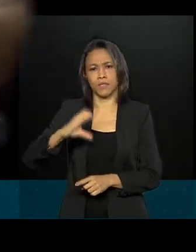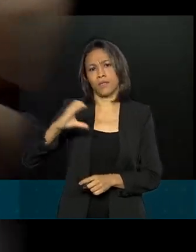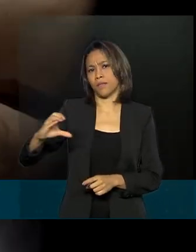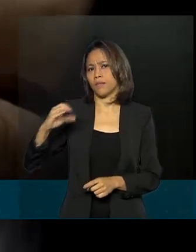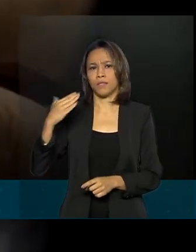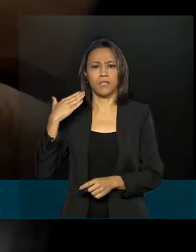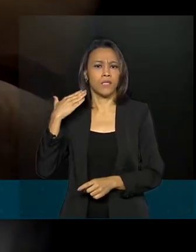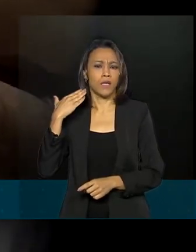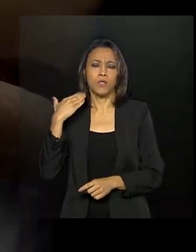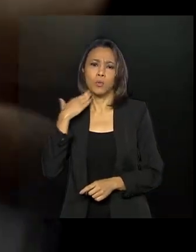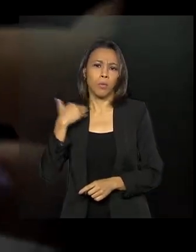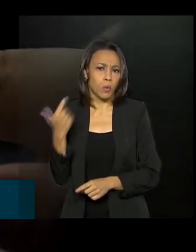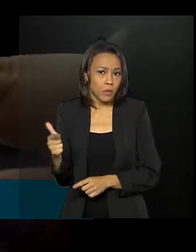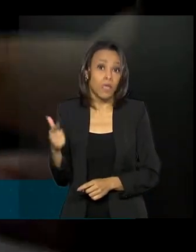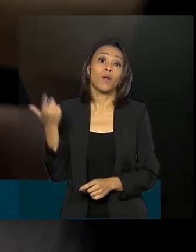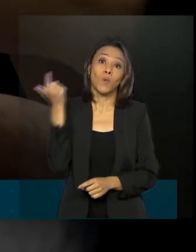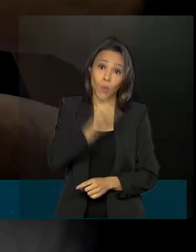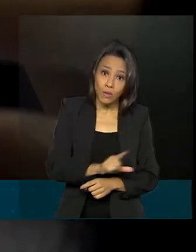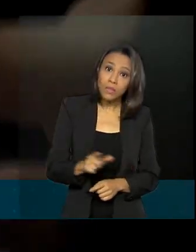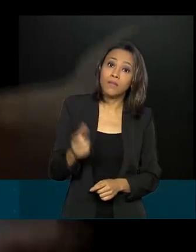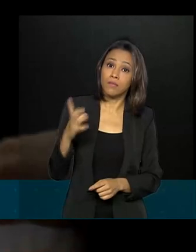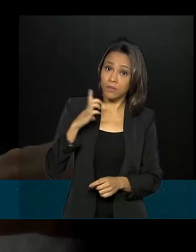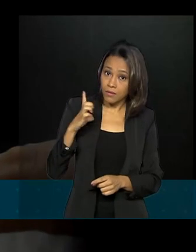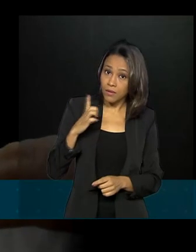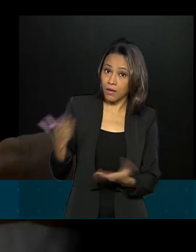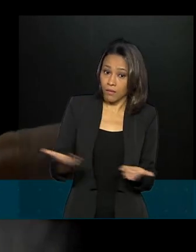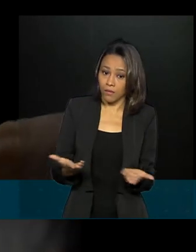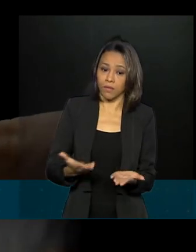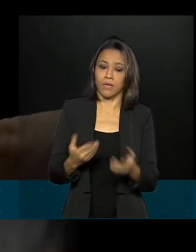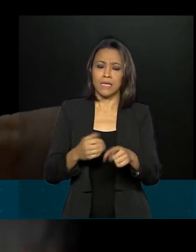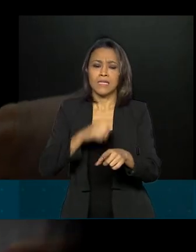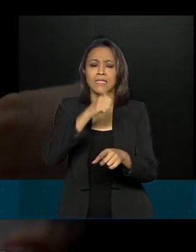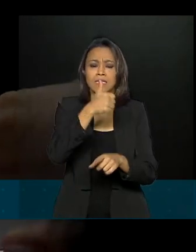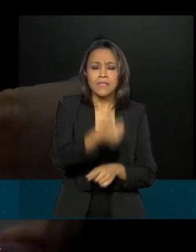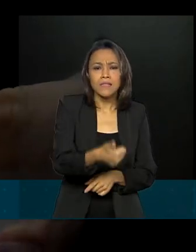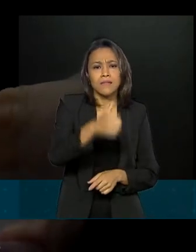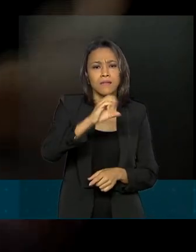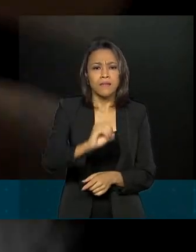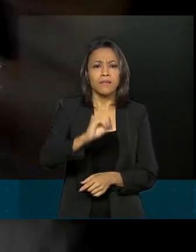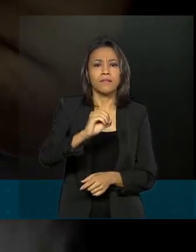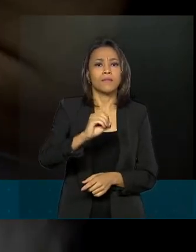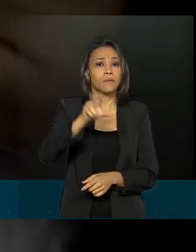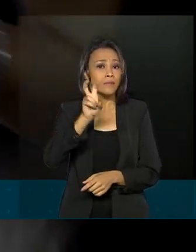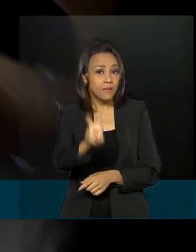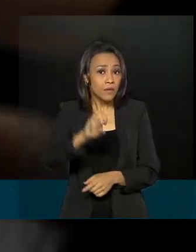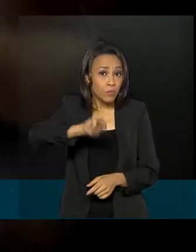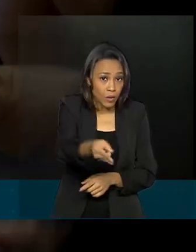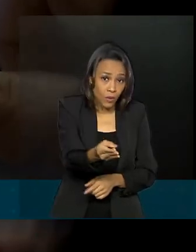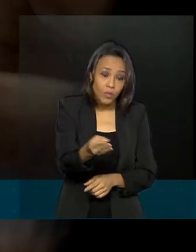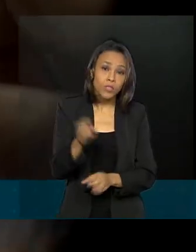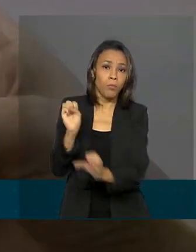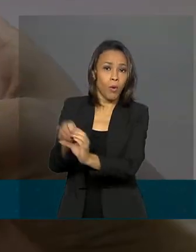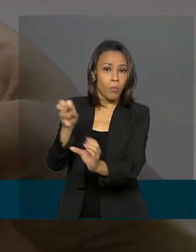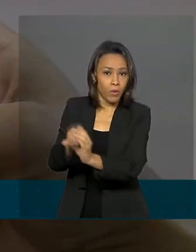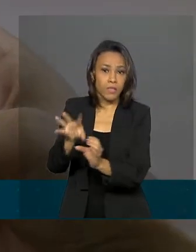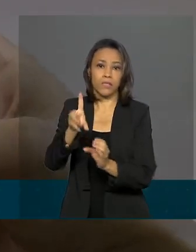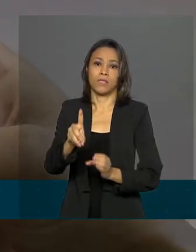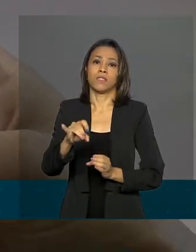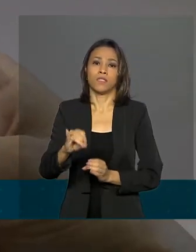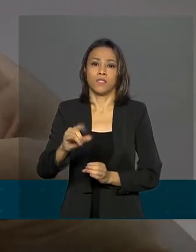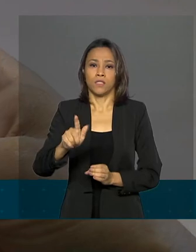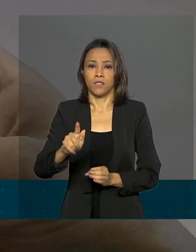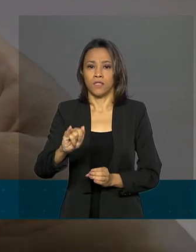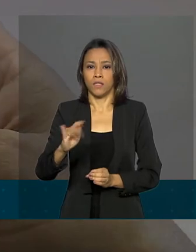banco, passaram a ter. No total, 105 milhões de poupanças sociais digitais já foram